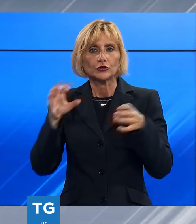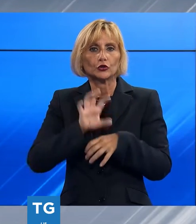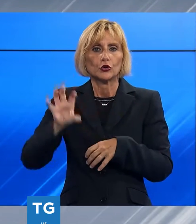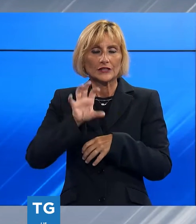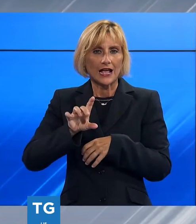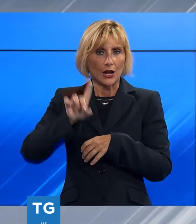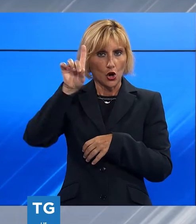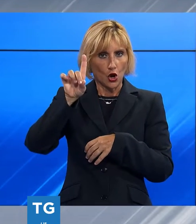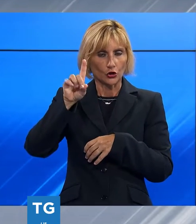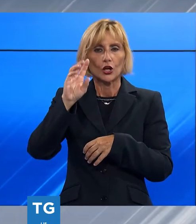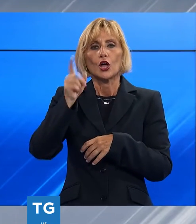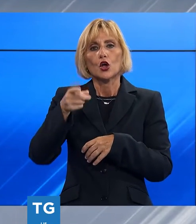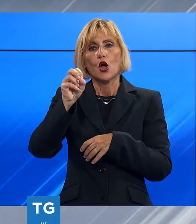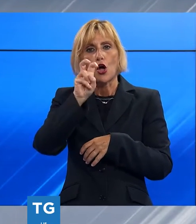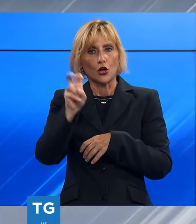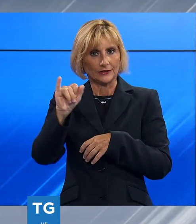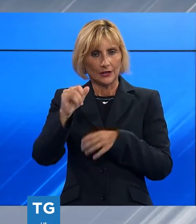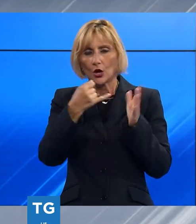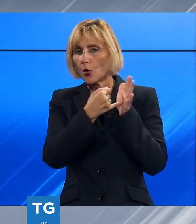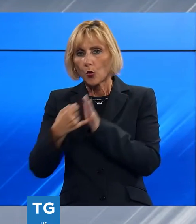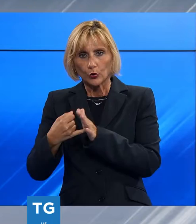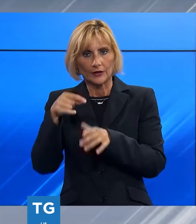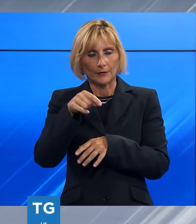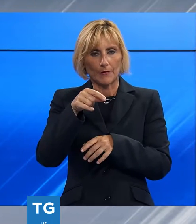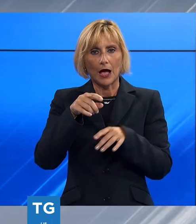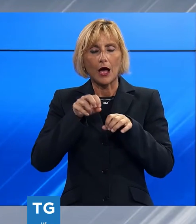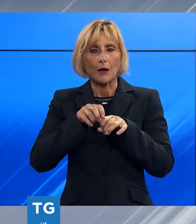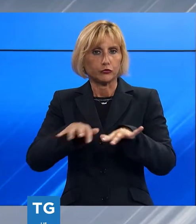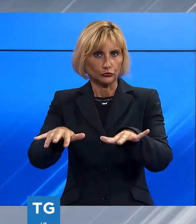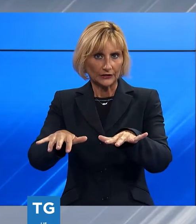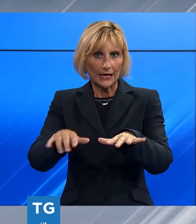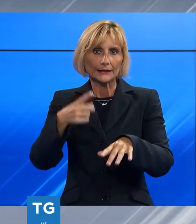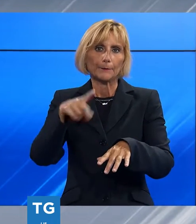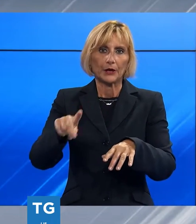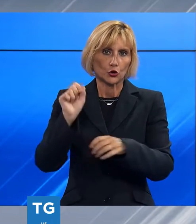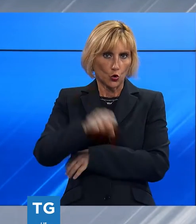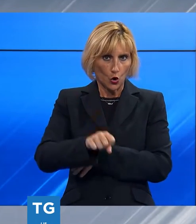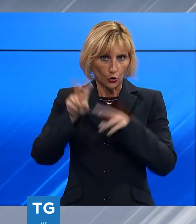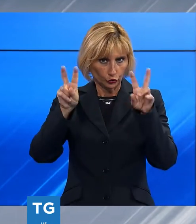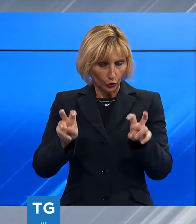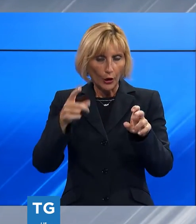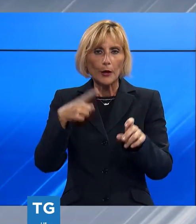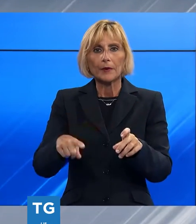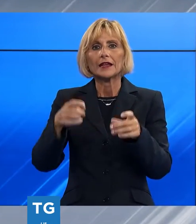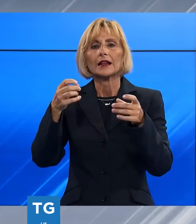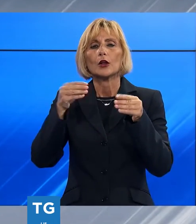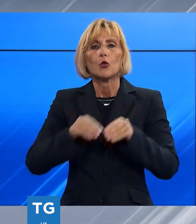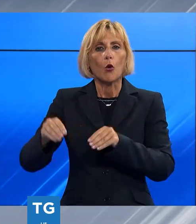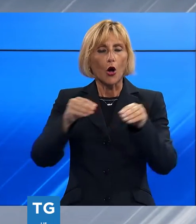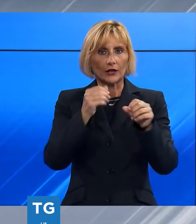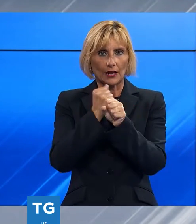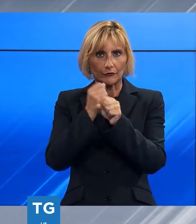Gozzi, nel corso dell'ultima puntata di Percontro dedicata alla sicurezza sui luoghi di lavoro. A me non risulta che ci siano